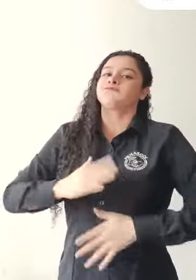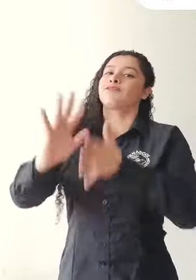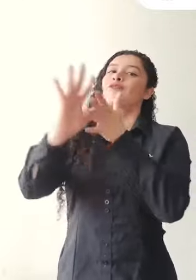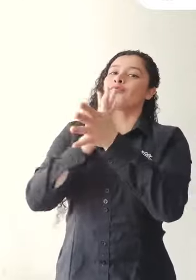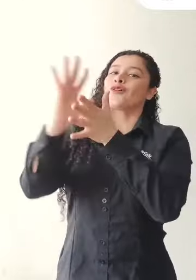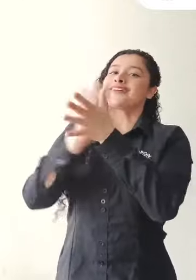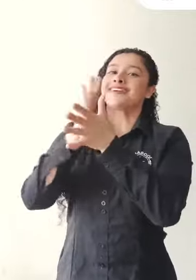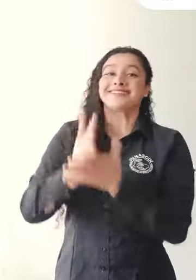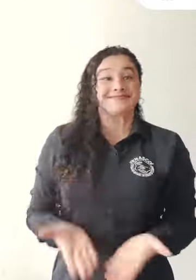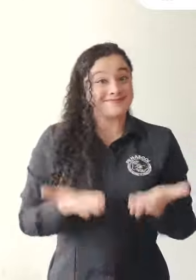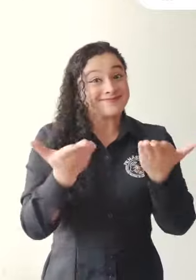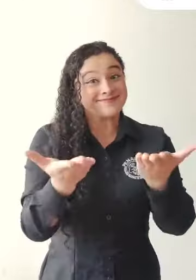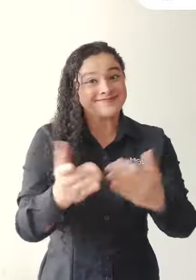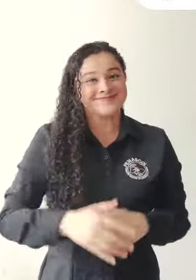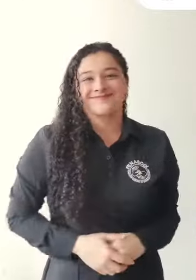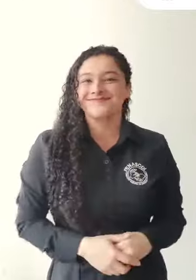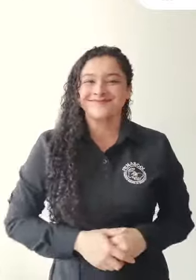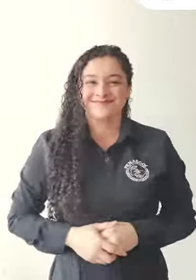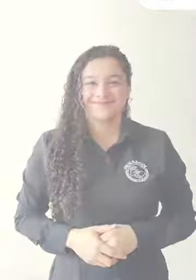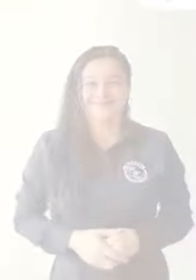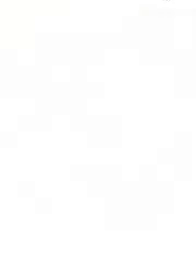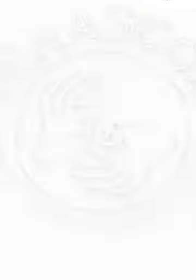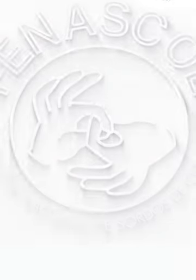información. Gracias. Gracias. Gracias. Gracias.